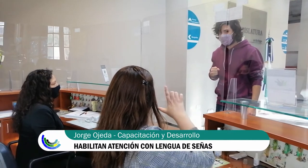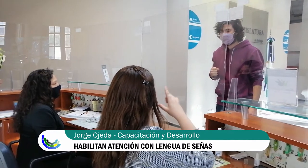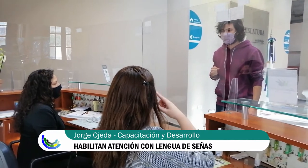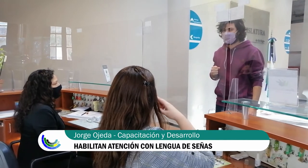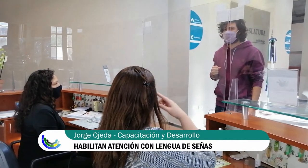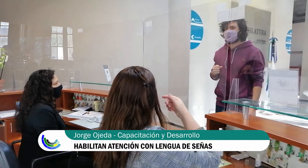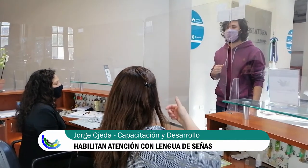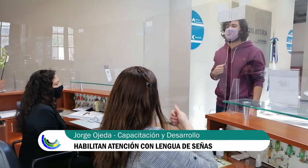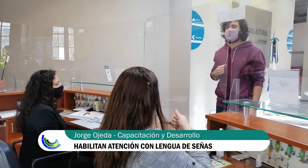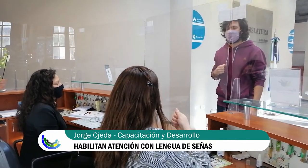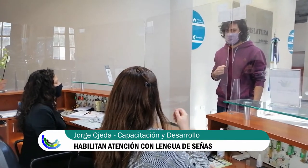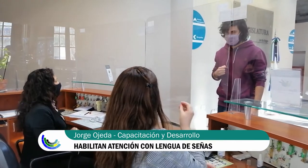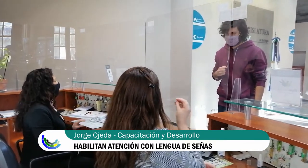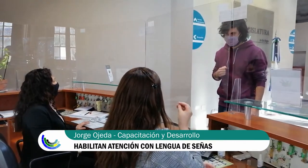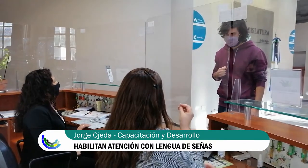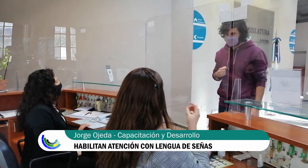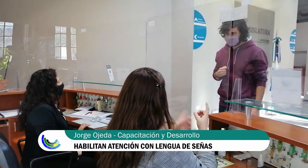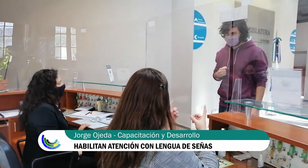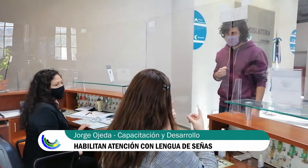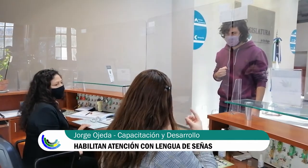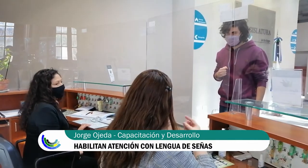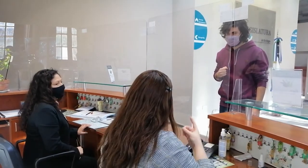entonces se pueden comunicar todas aquellas personas sordas.